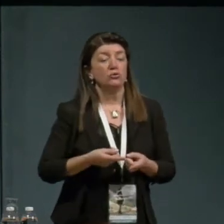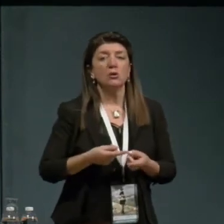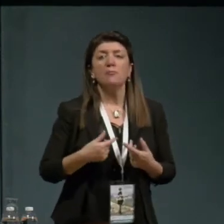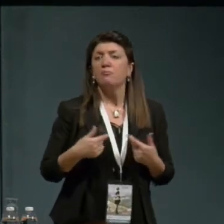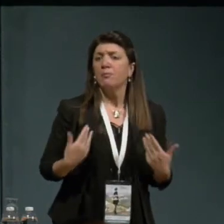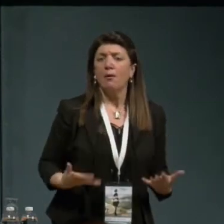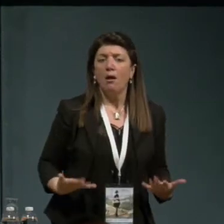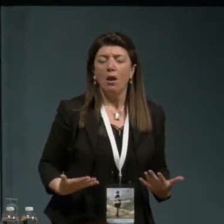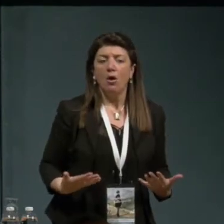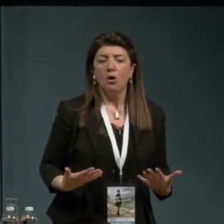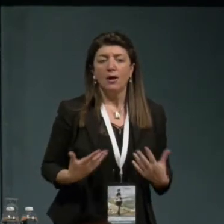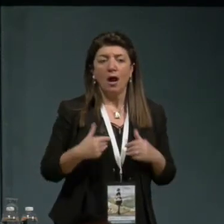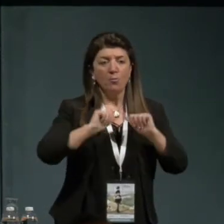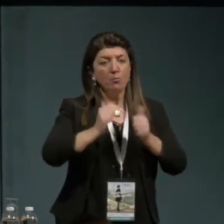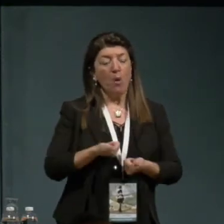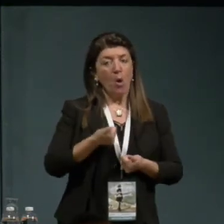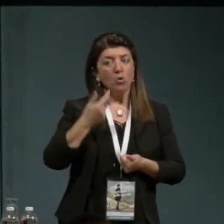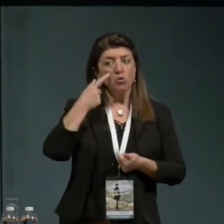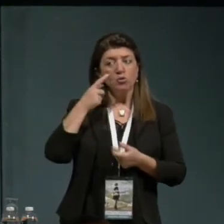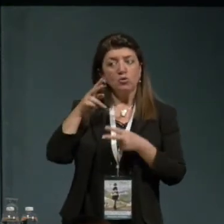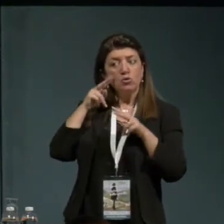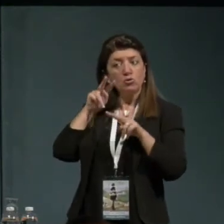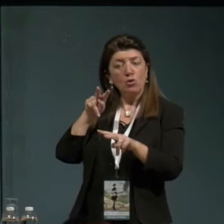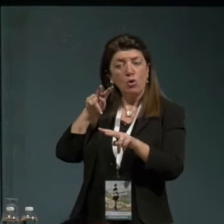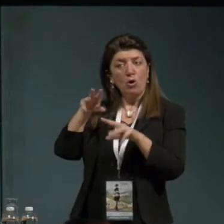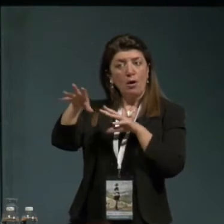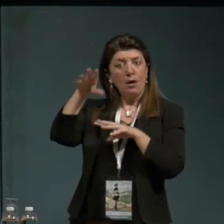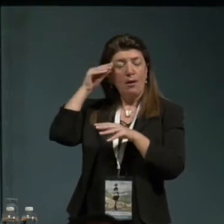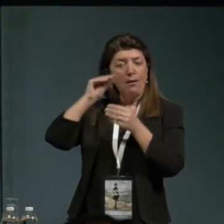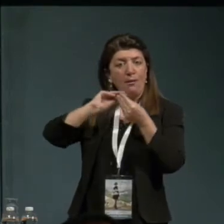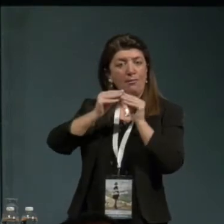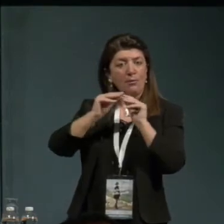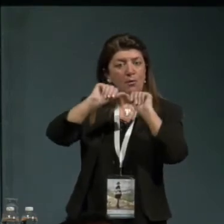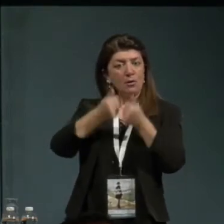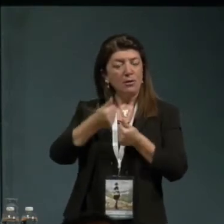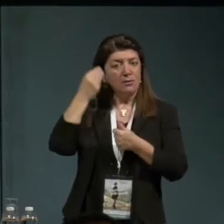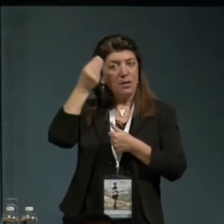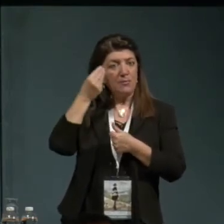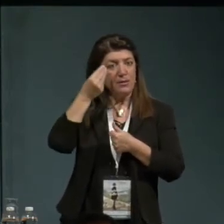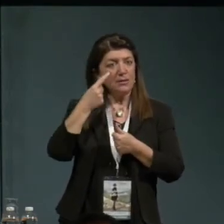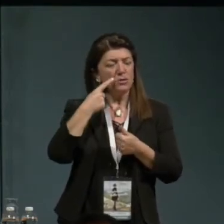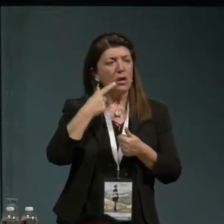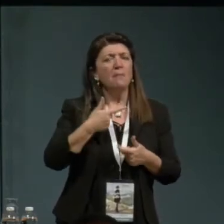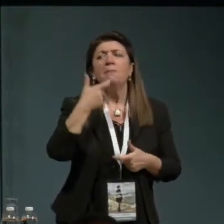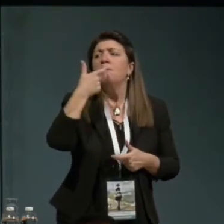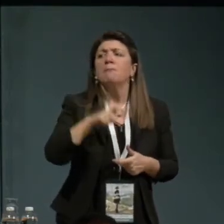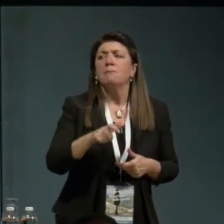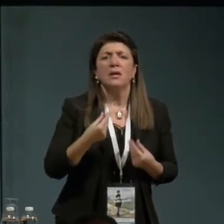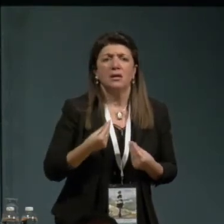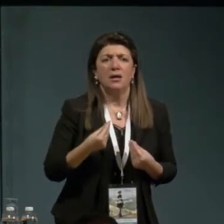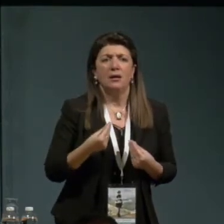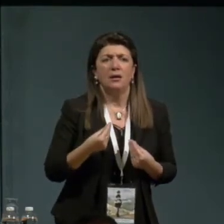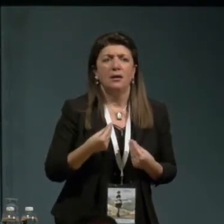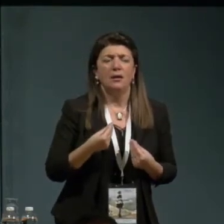l'interpretazione è difficile perché? Perché per me